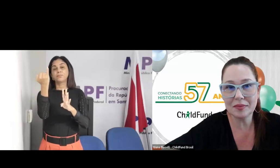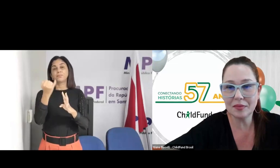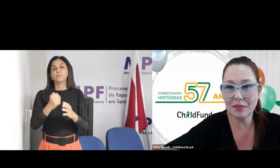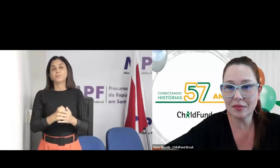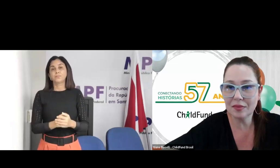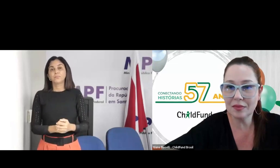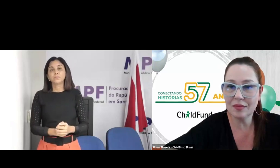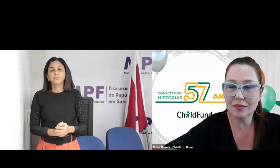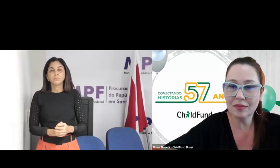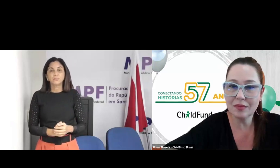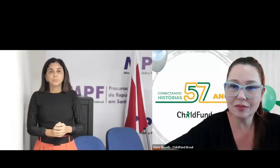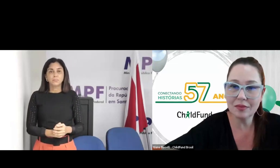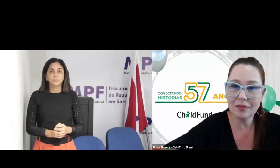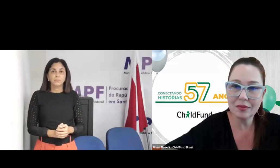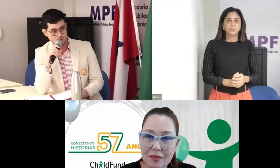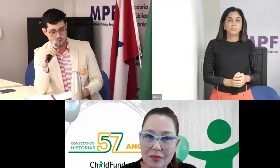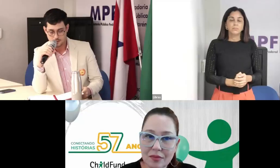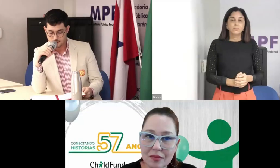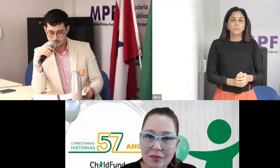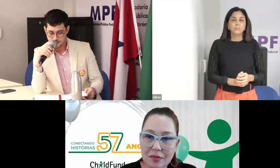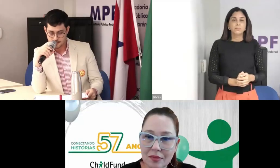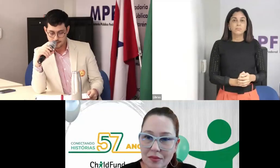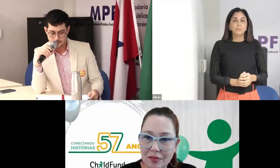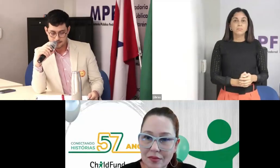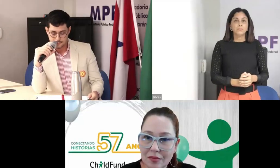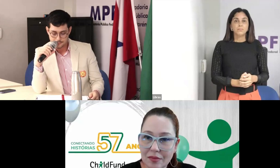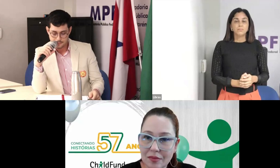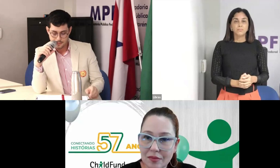Jânia, eu coloquei um ponto aqui,